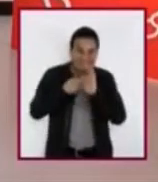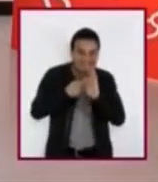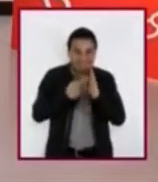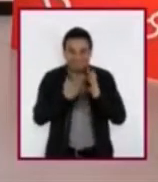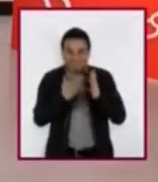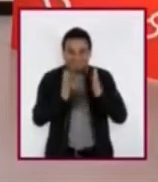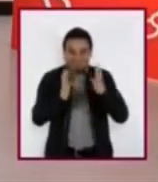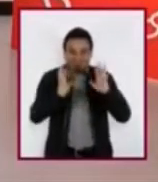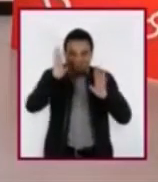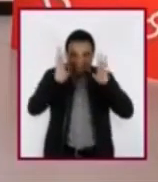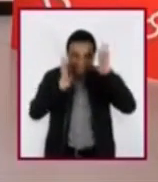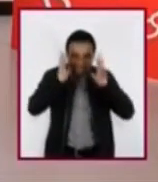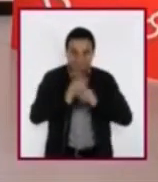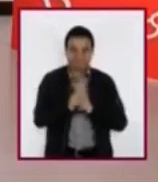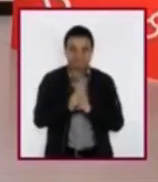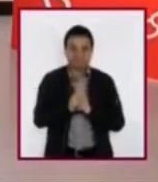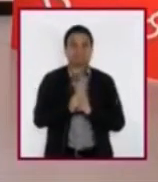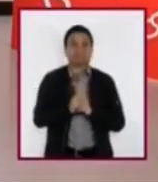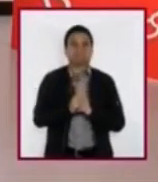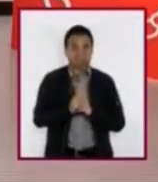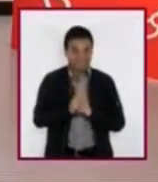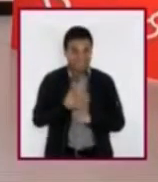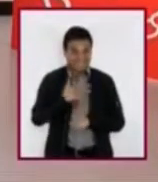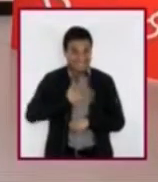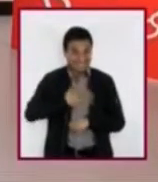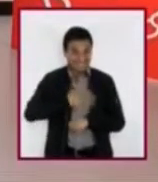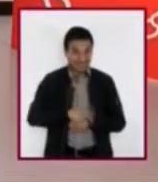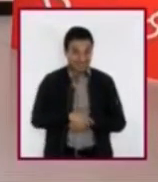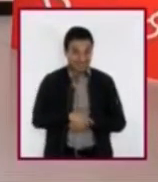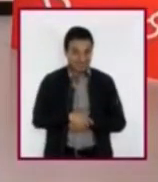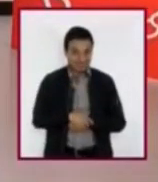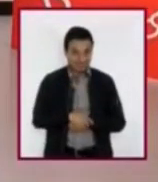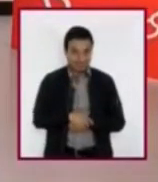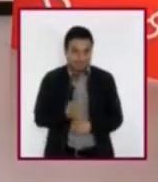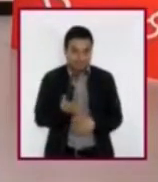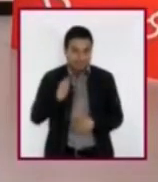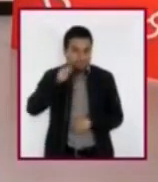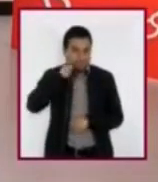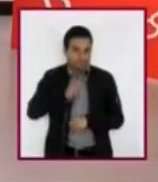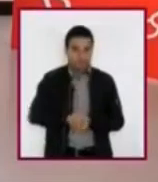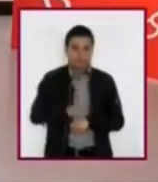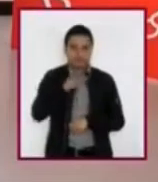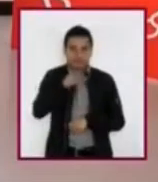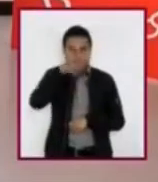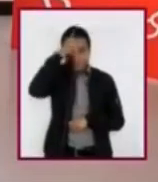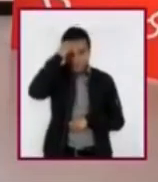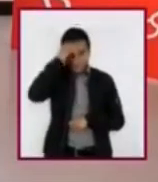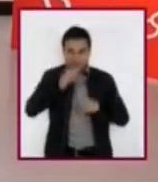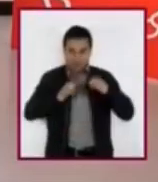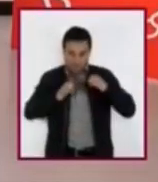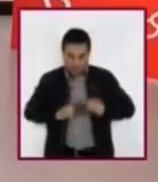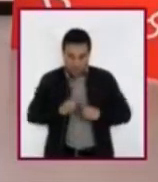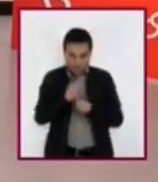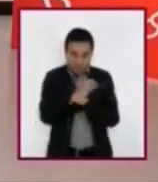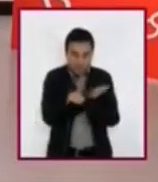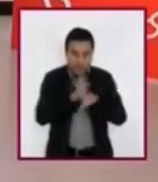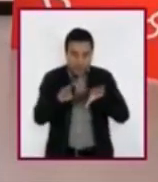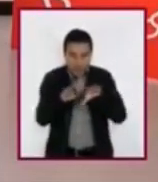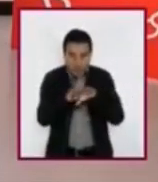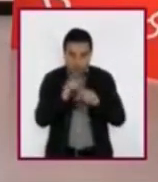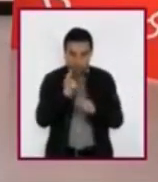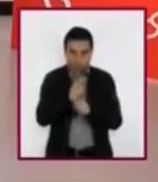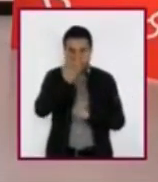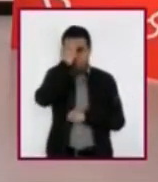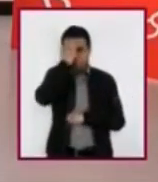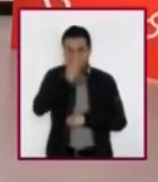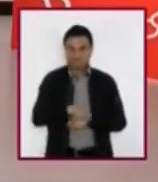Sí, claro, es cansado, pero nos sirve para ver cómo se encuentra tu cuerpo y tus emociones. Te quedó genial.